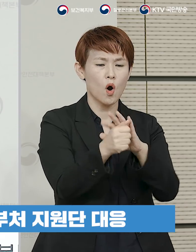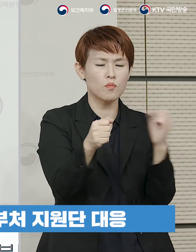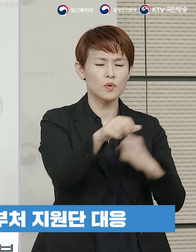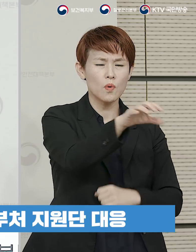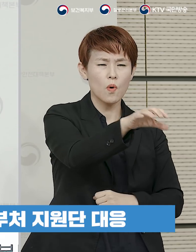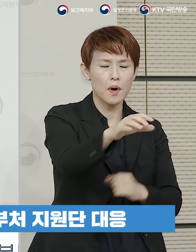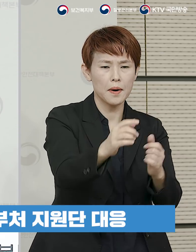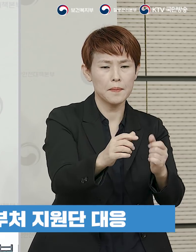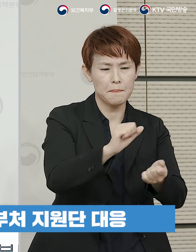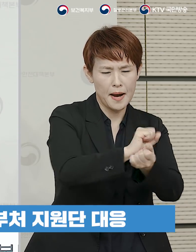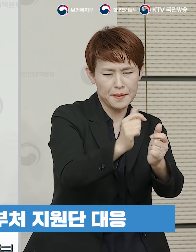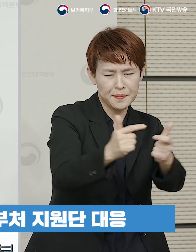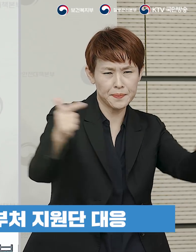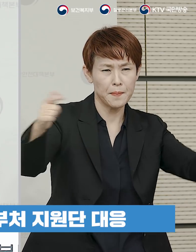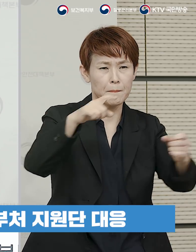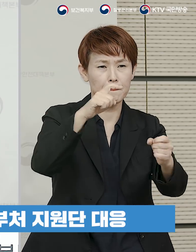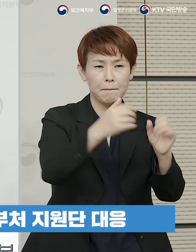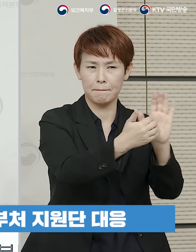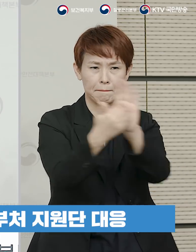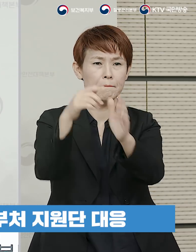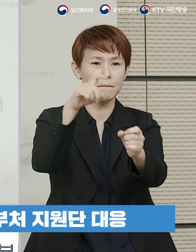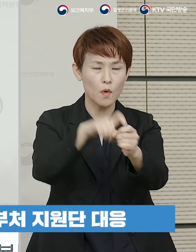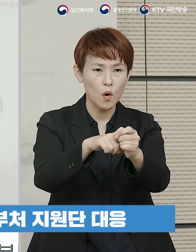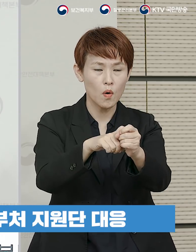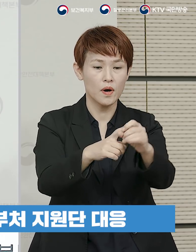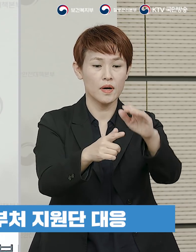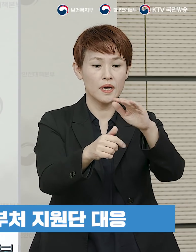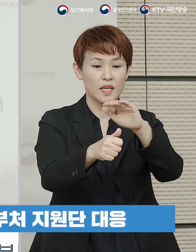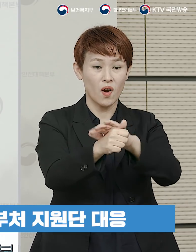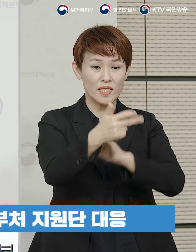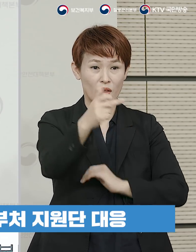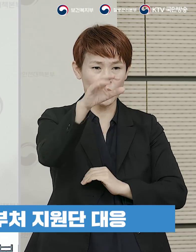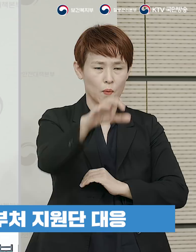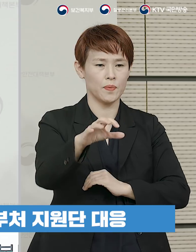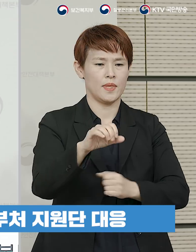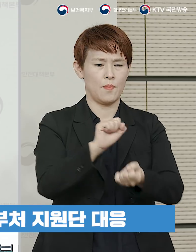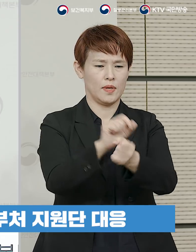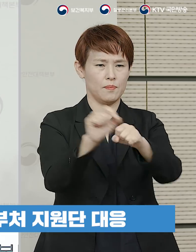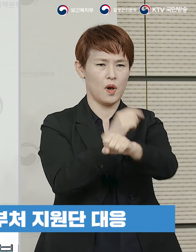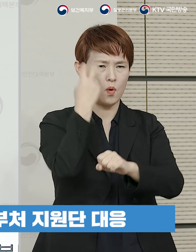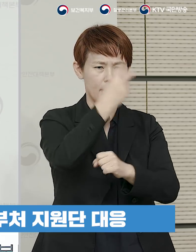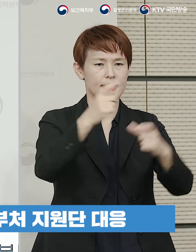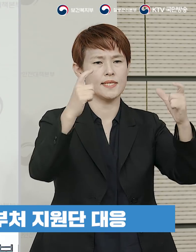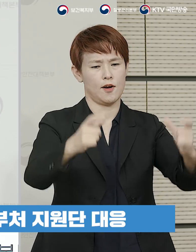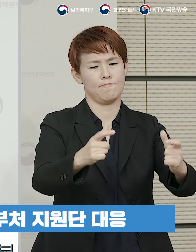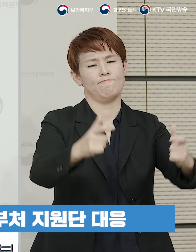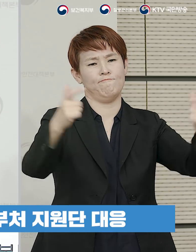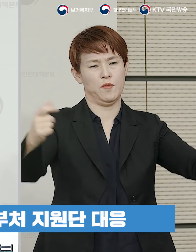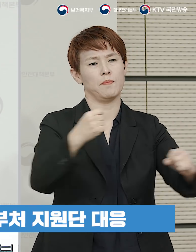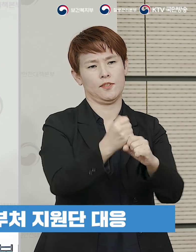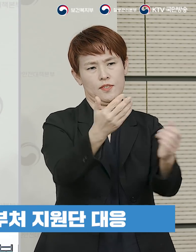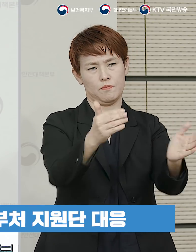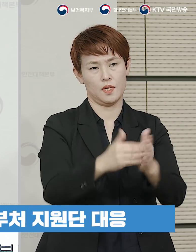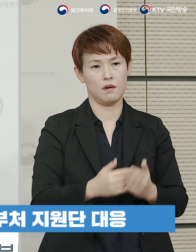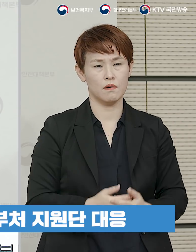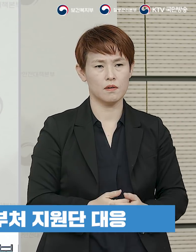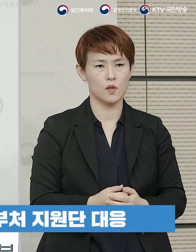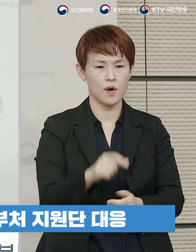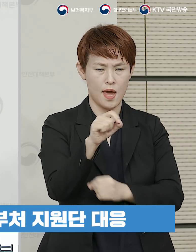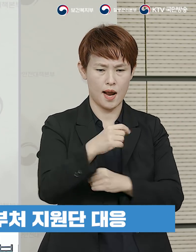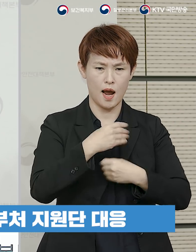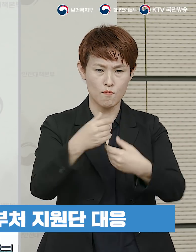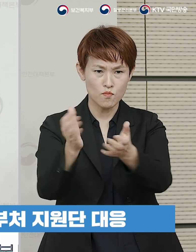확산을 방지하기 위하여 경산시를 감염병 특별관리지역으로 어제 확대하고 행안부 복지부